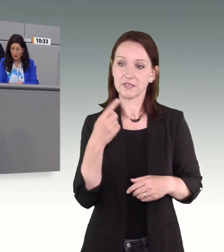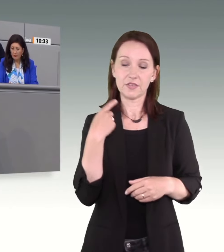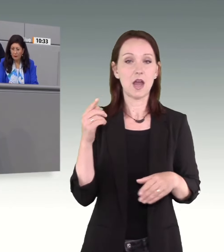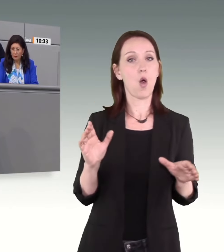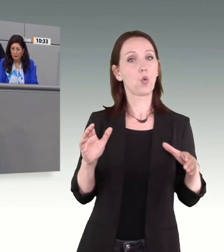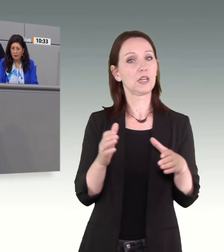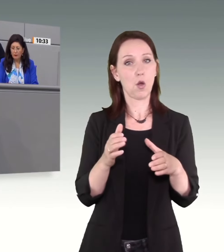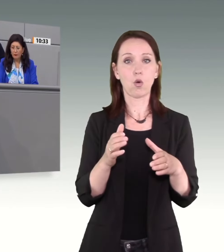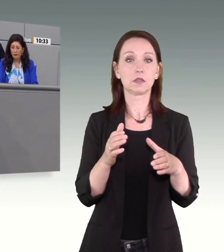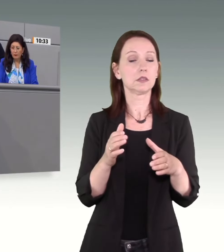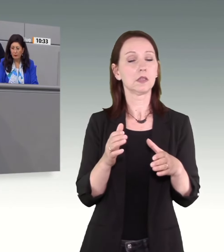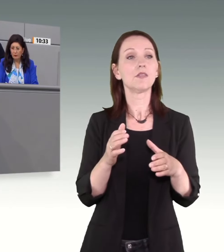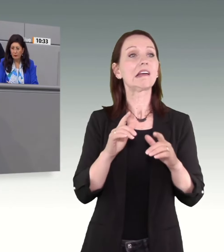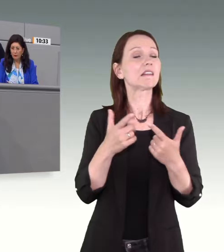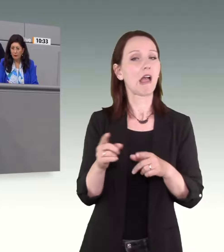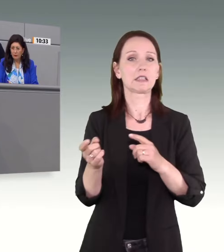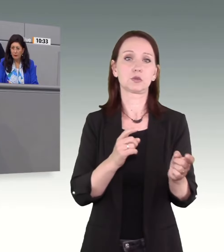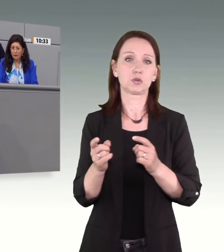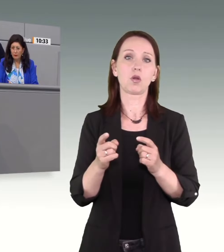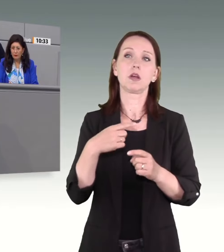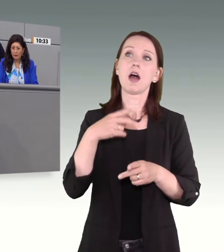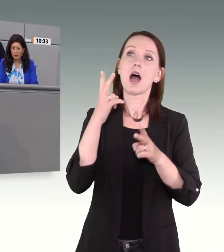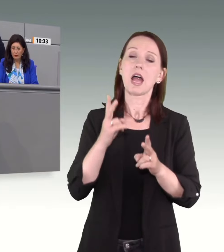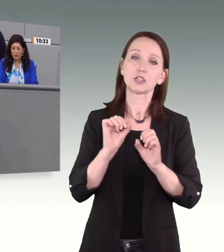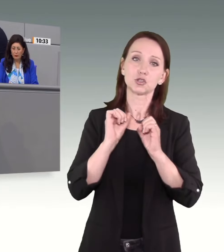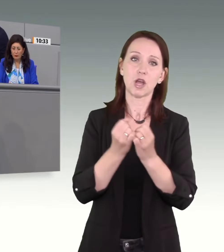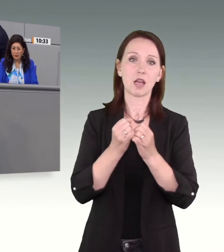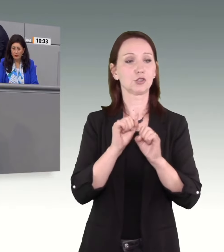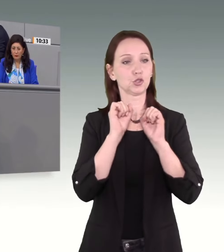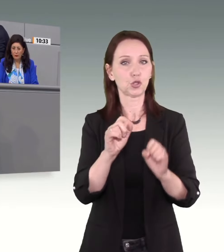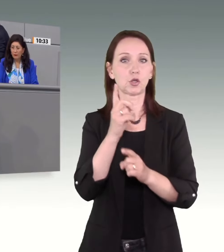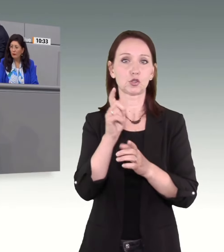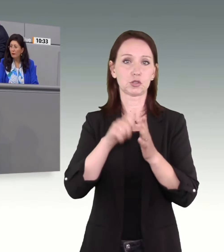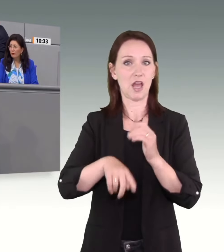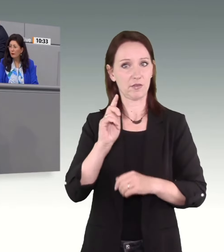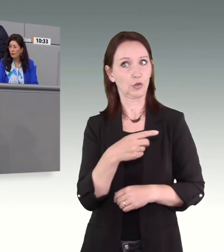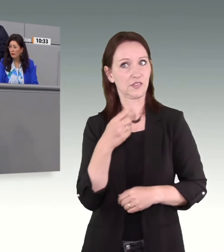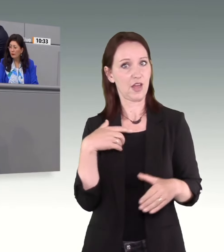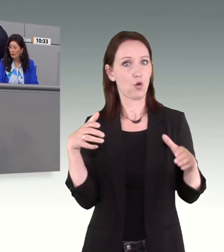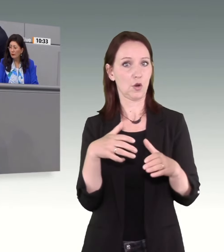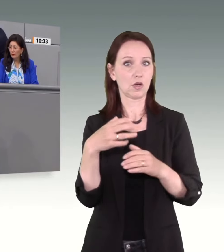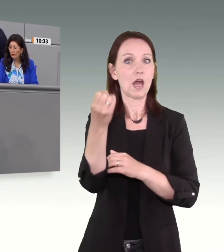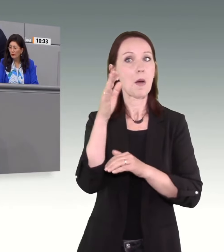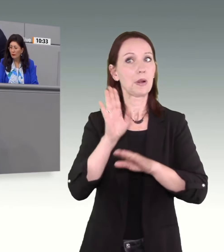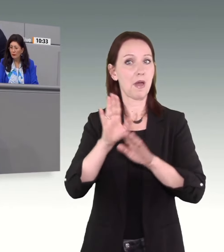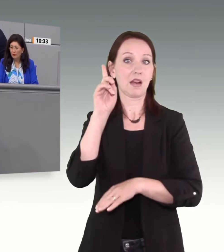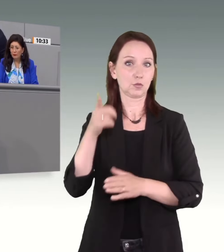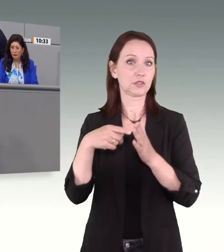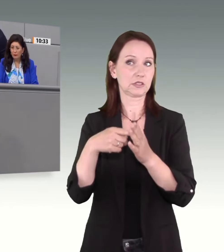für einen schützenden und strafenden Rechtsstaat. Die Ampelmehrheit muss dir zeigen, wofür sie steht.